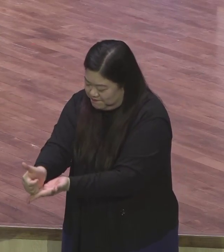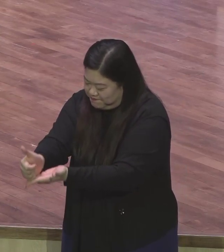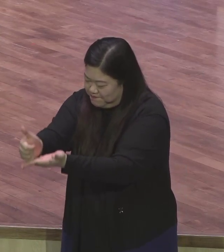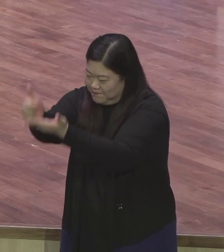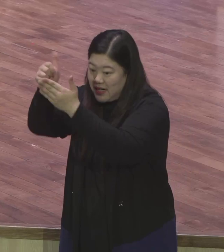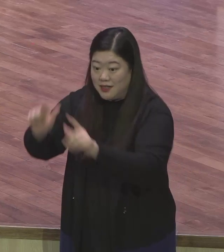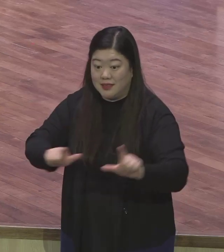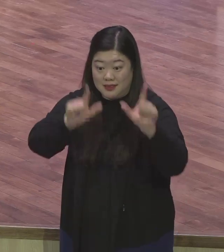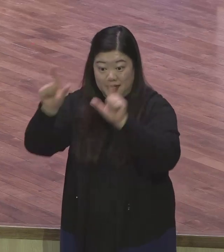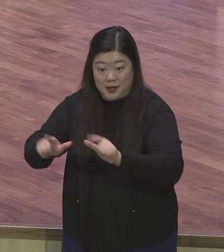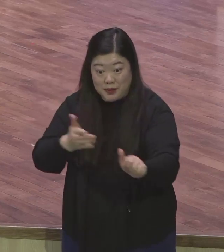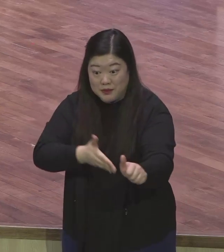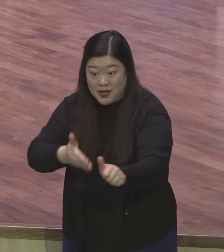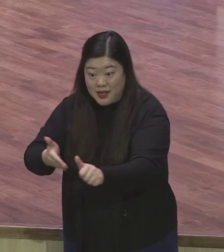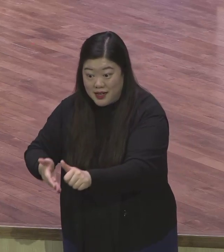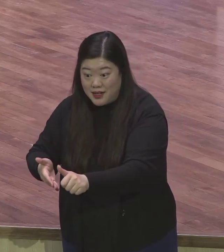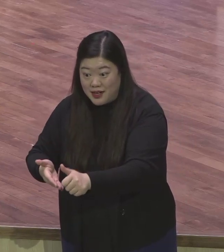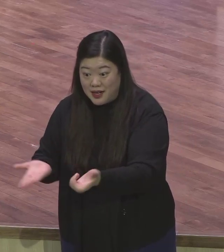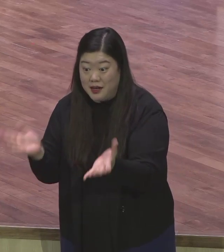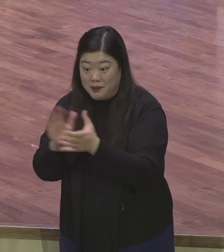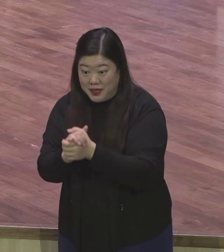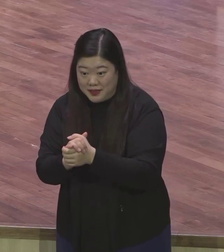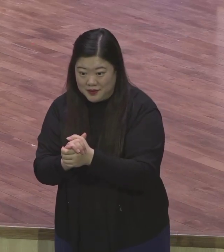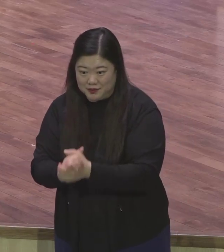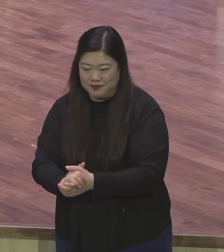제물로 축복합니다 이제 성찬식을 거행하겠습니다